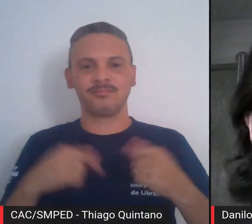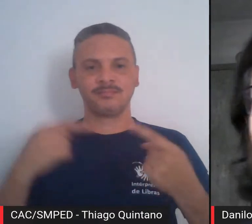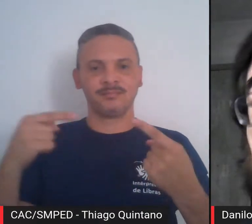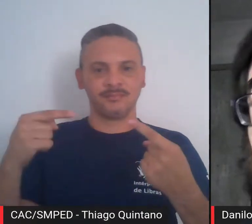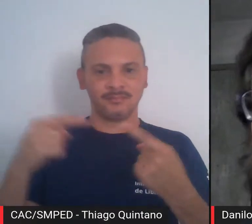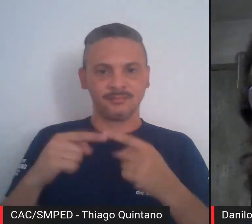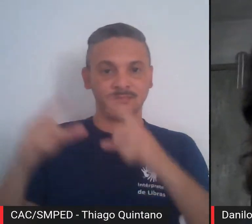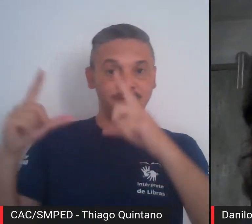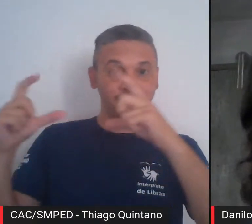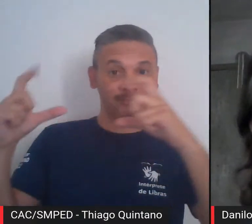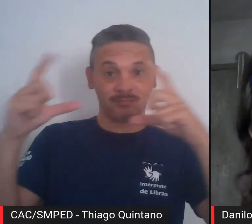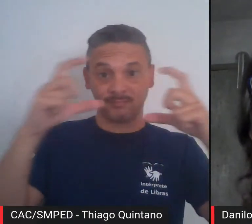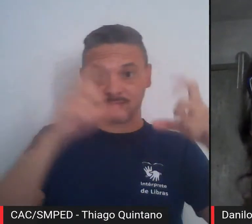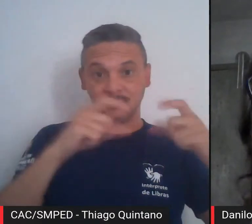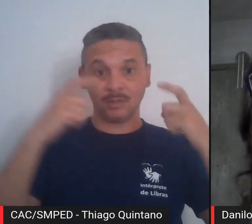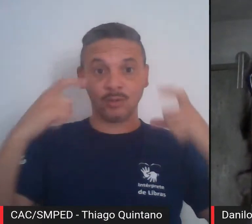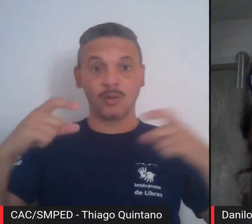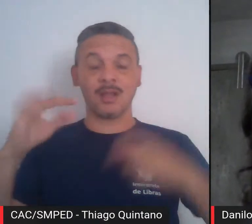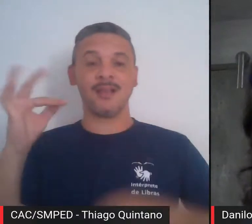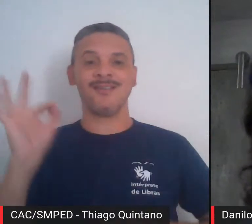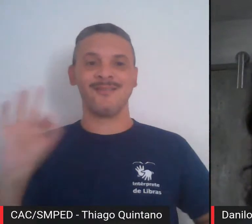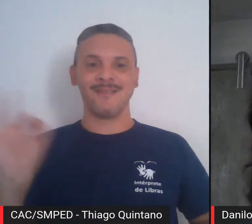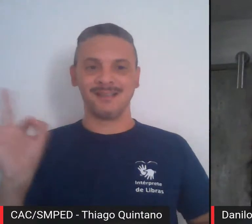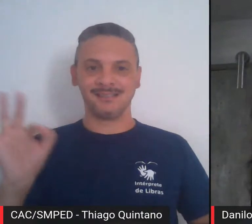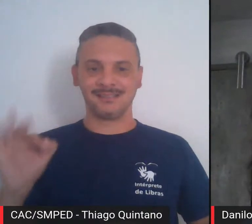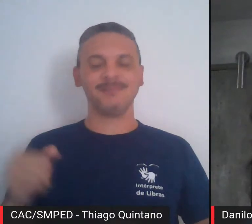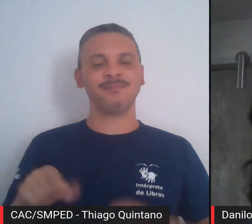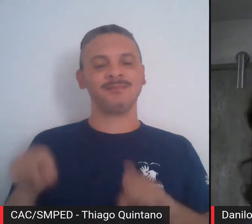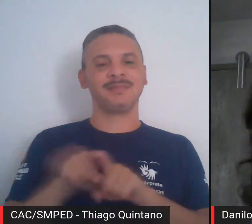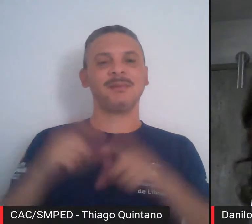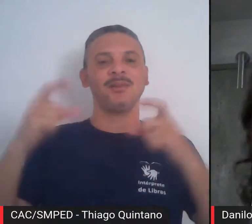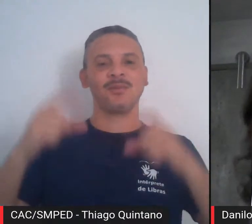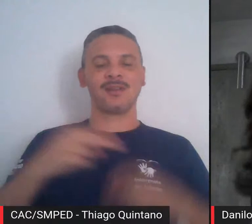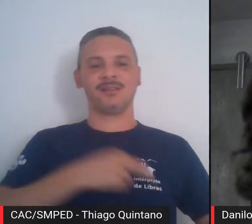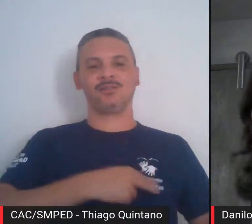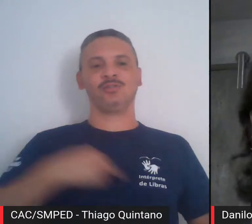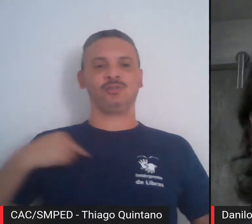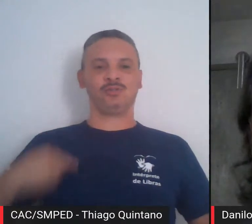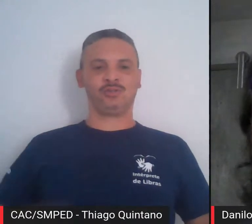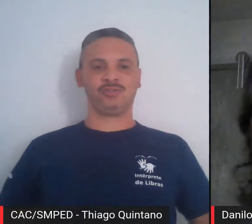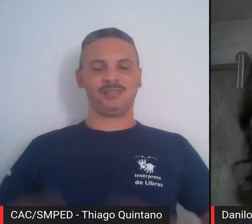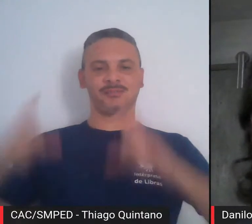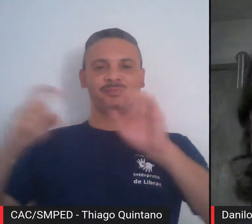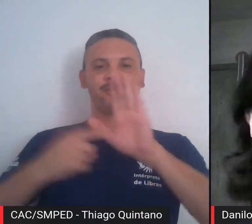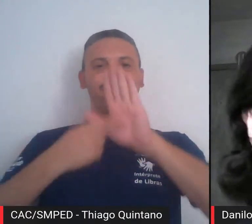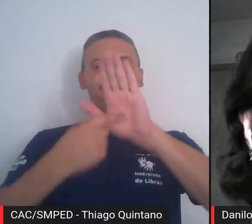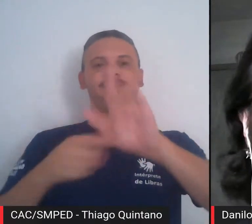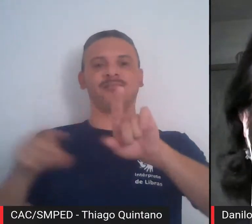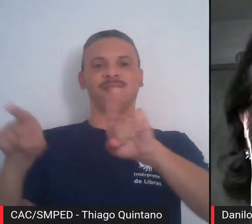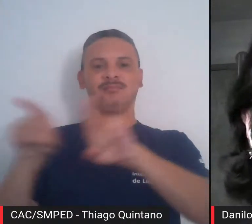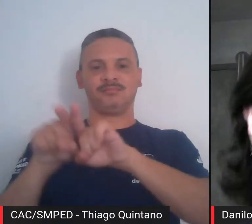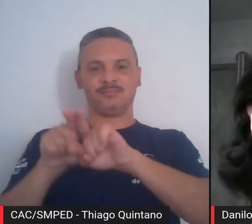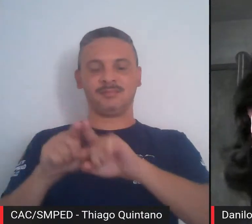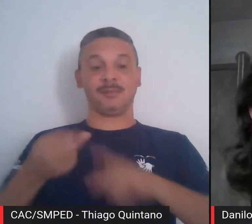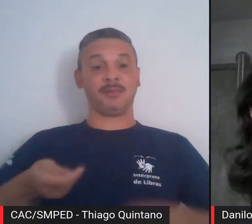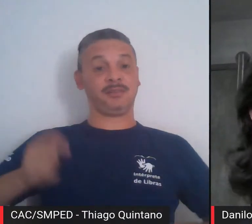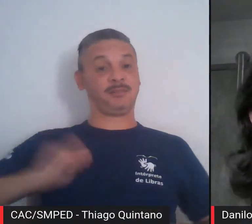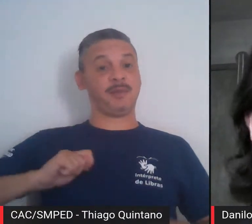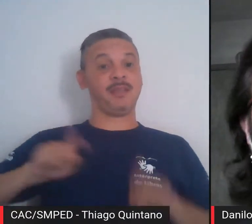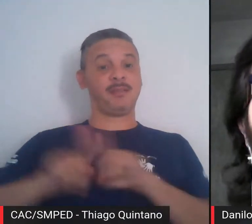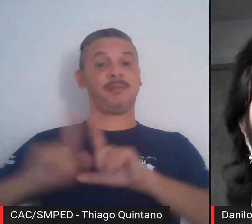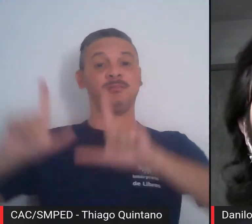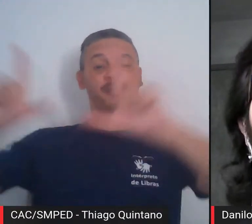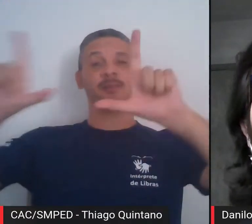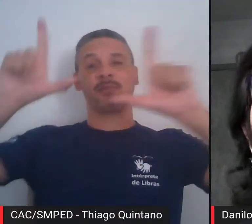Photographie em Paris e na Foto Xangai na China e na Galeria Joan Prats na Espanha, entre